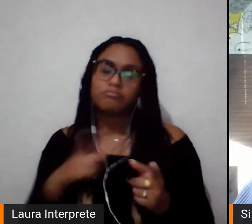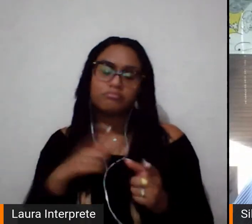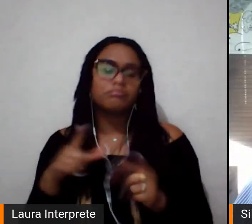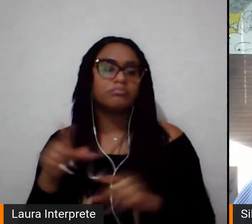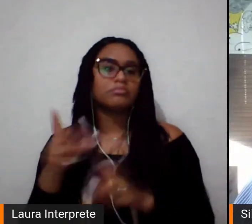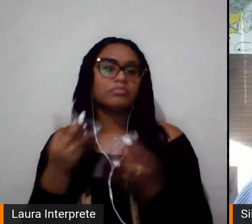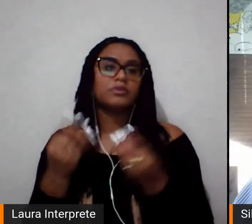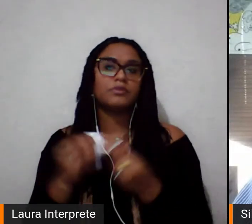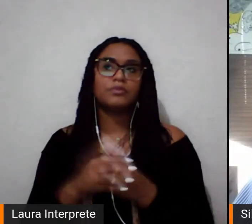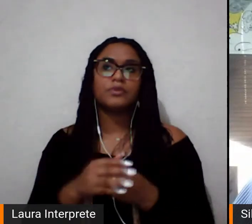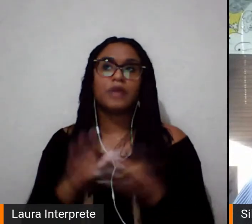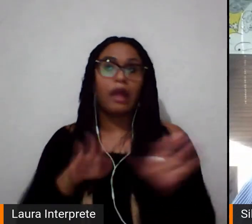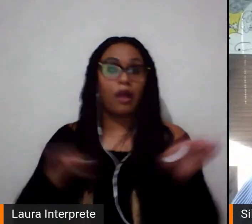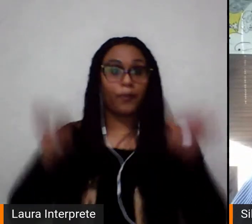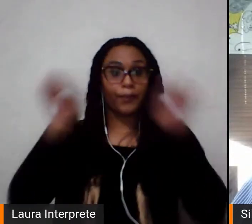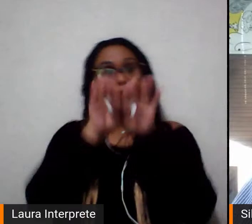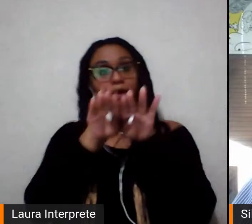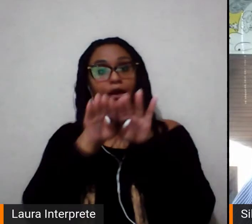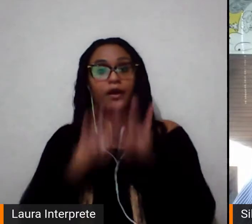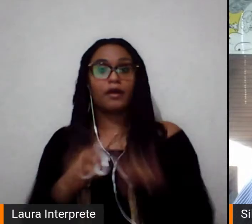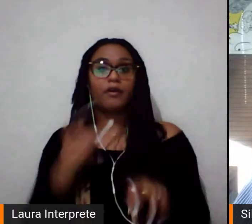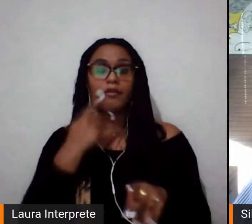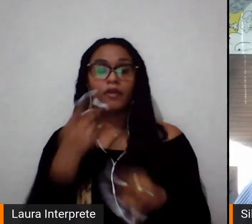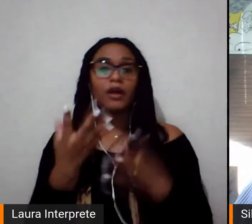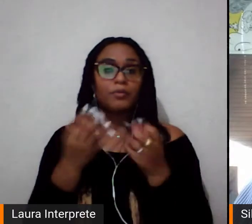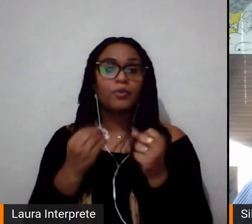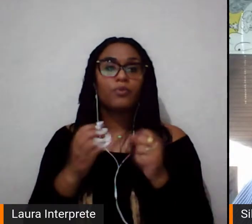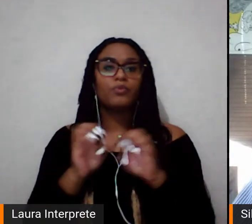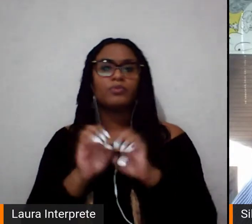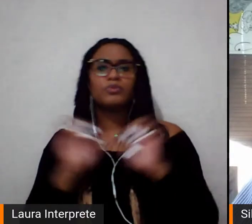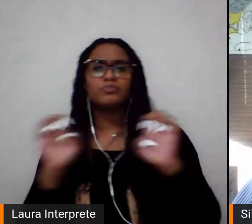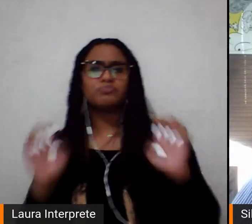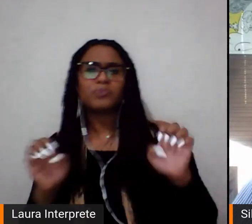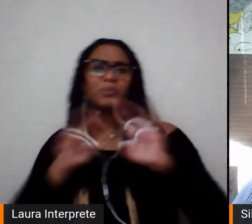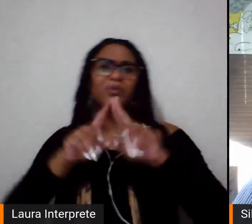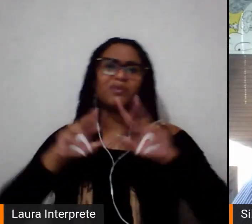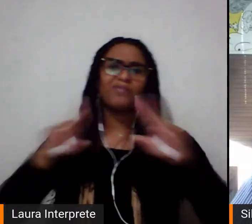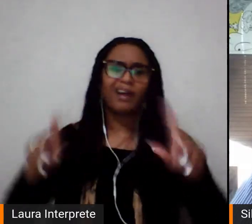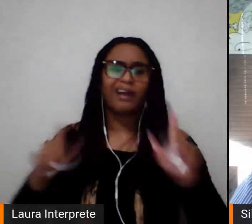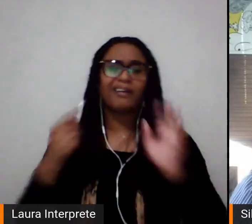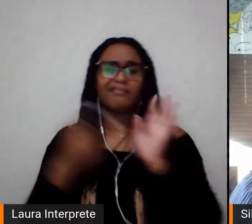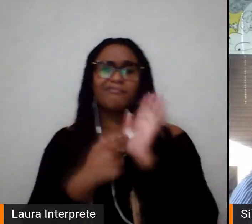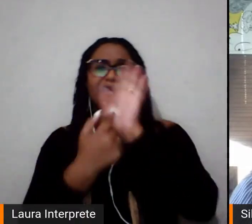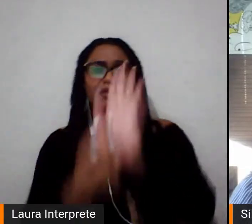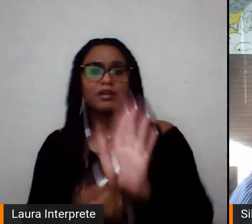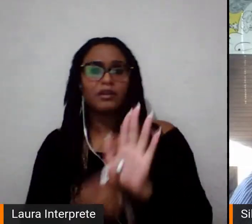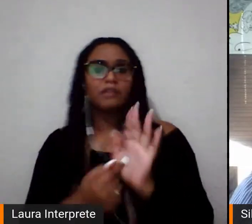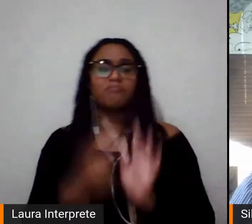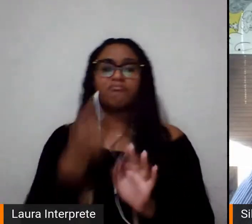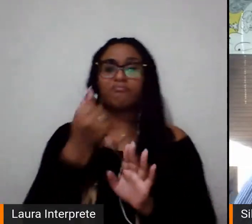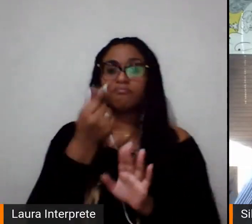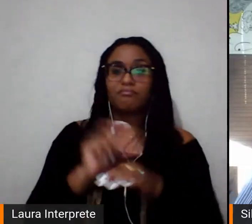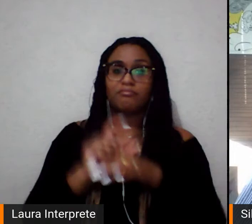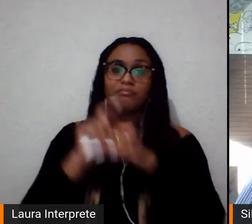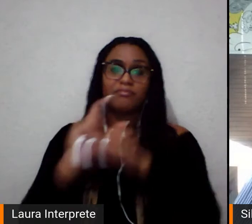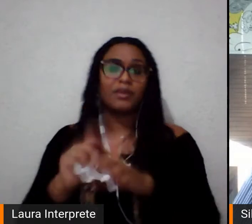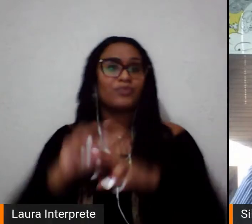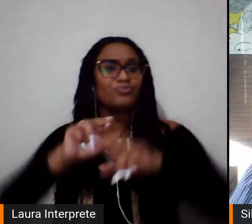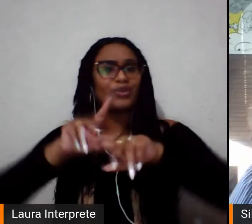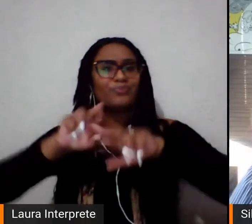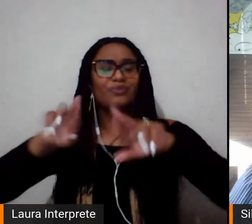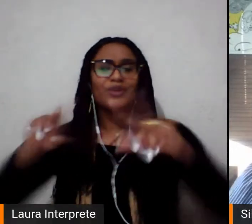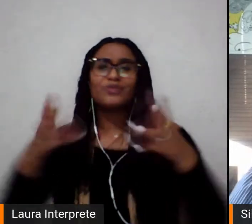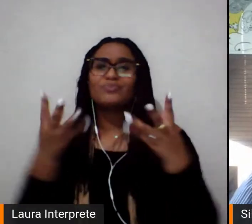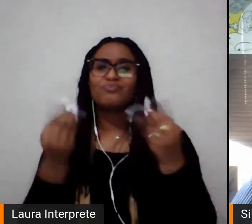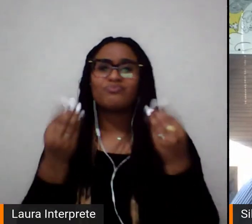questão de estrutura, infraestrutura para modalidade, visibilidade, salários, etc. Eu